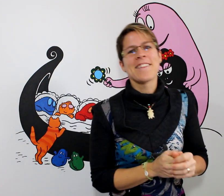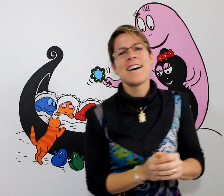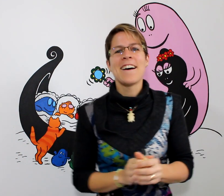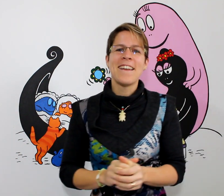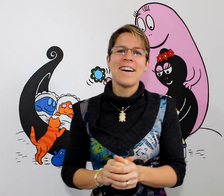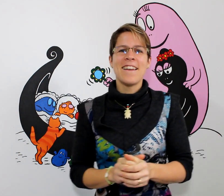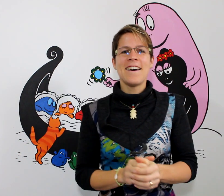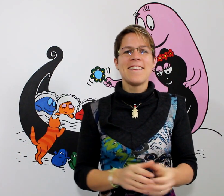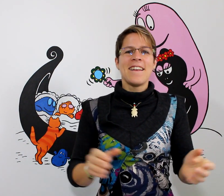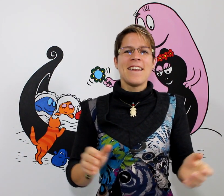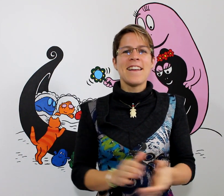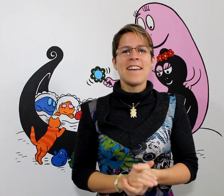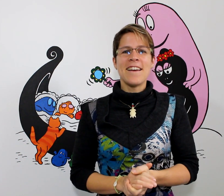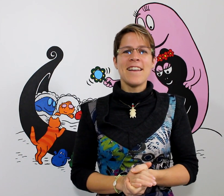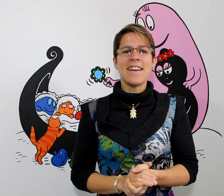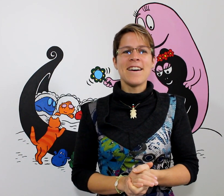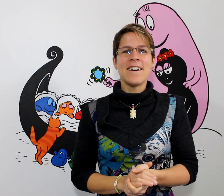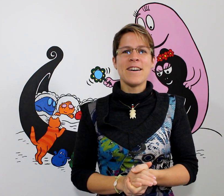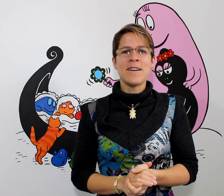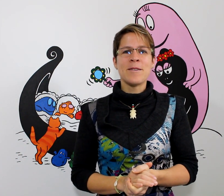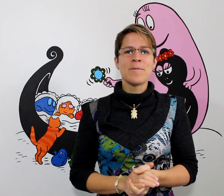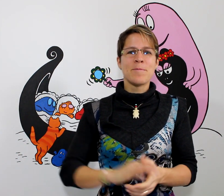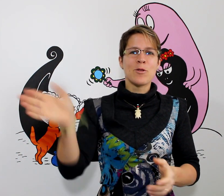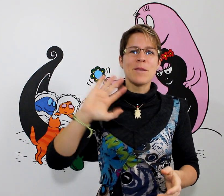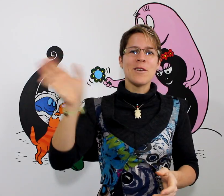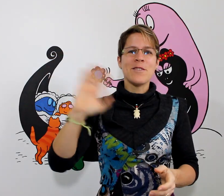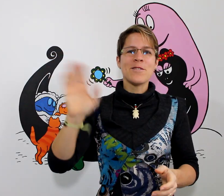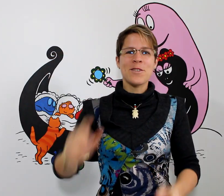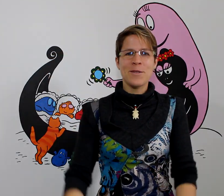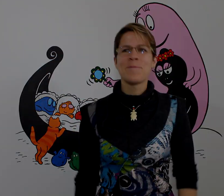tra la la, la la la la la. Bon dimanche !